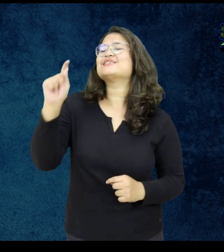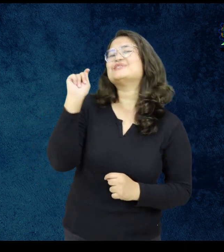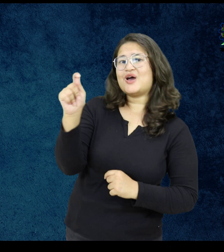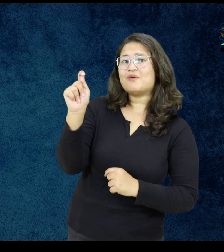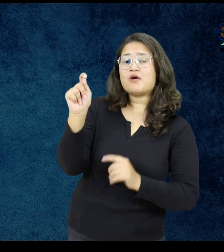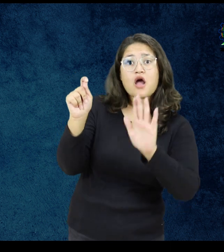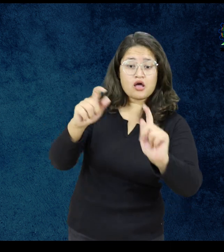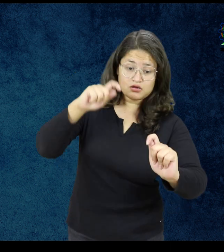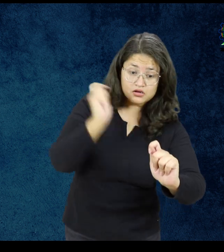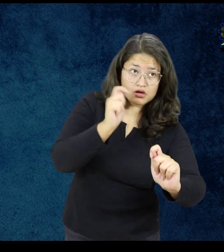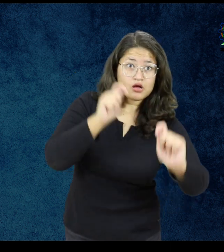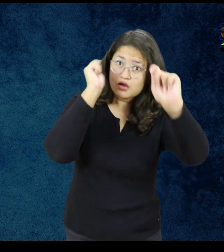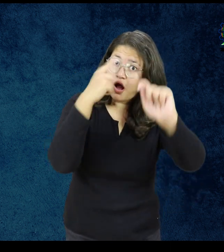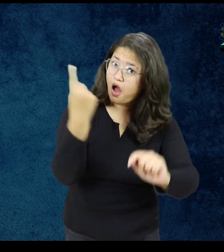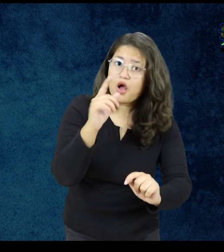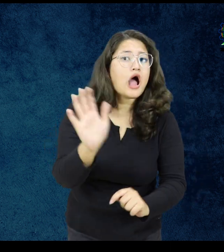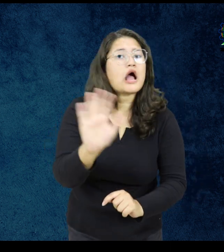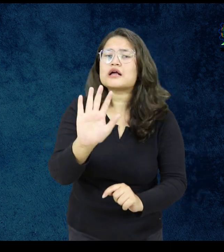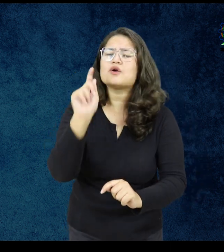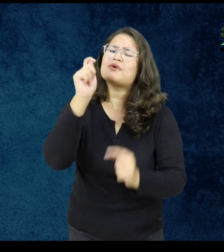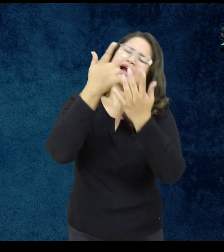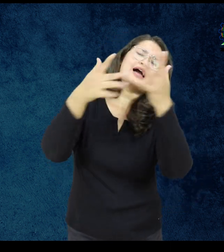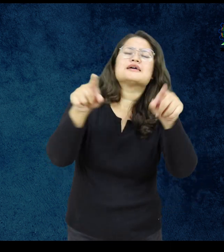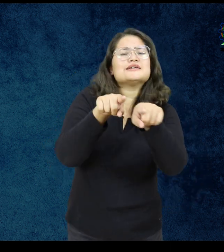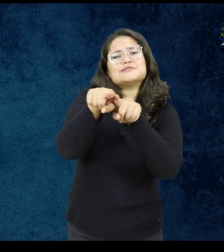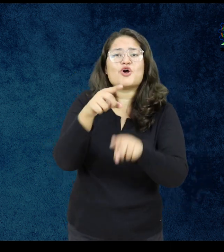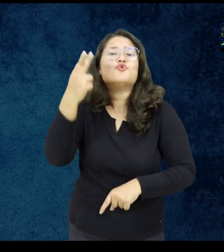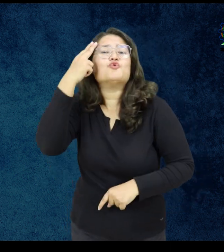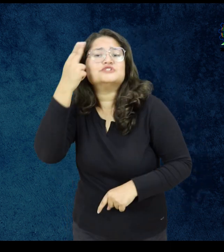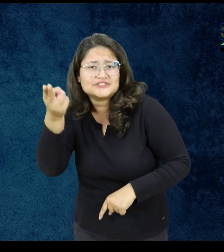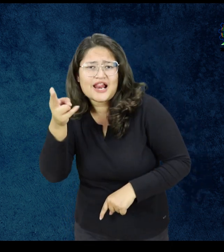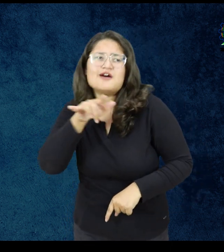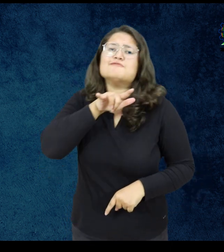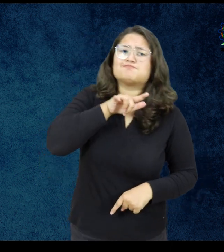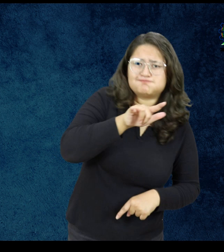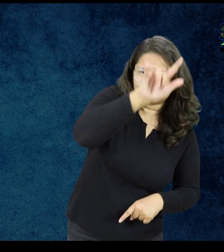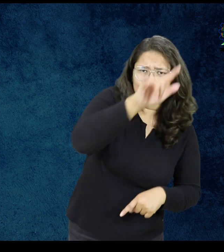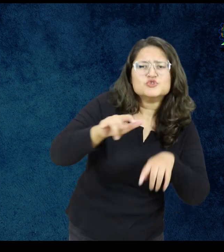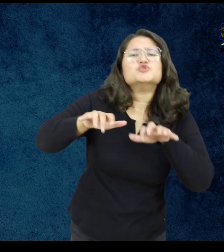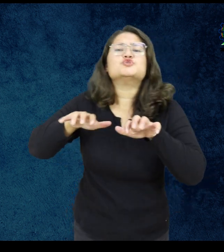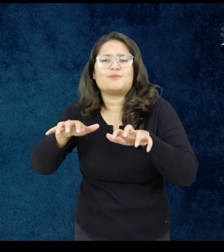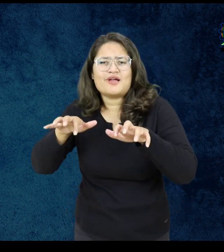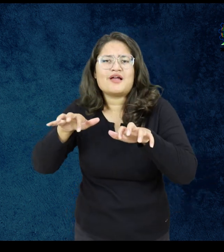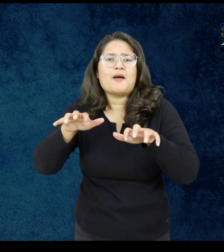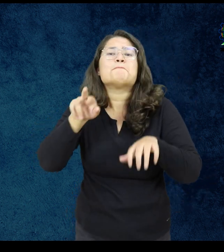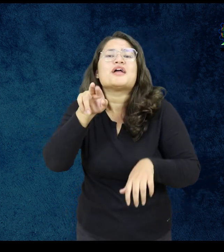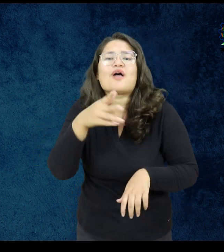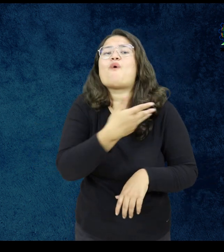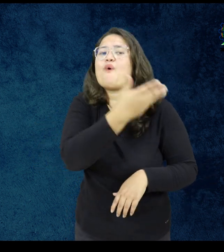इसलिए सिर्फ कारीगरी का काम ही नहीं इसमें सभी काम होटल, एरपोर्ट, कम्प्यूटर मतलब